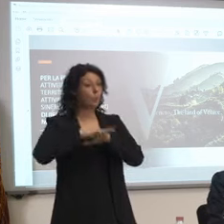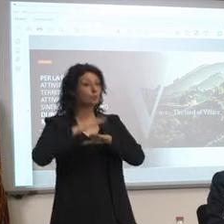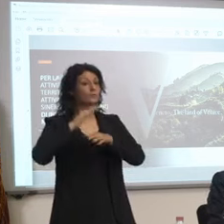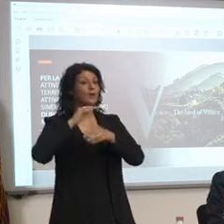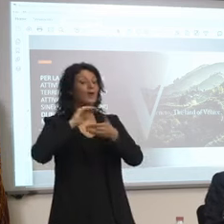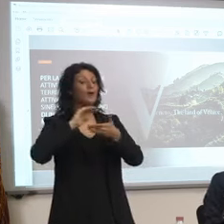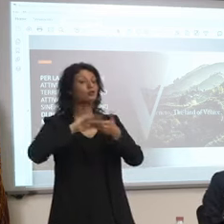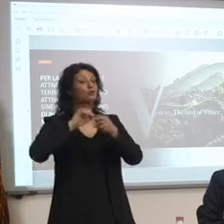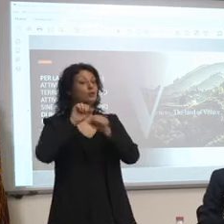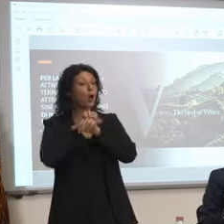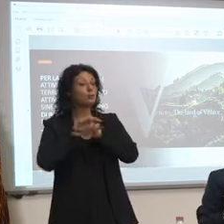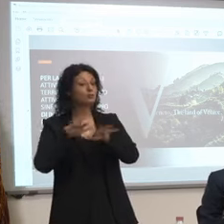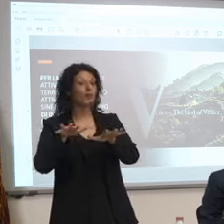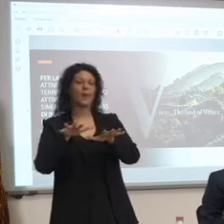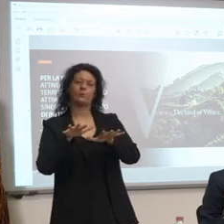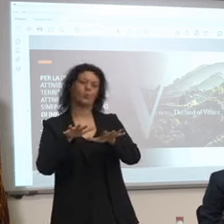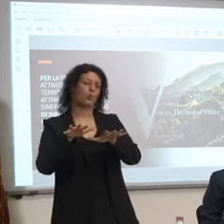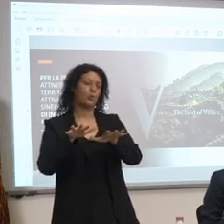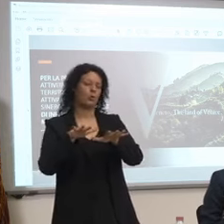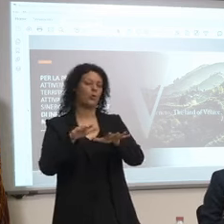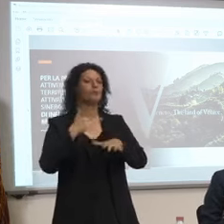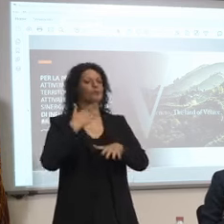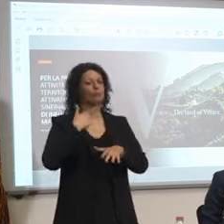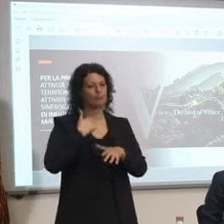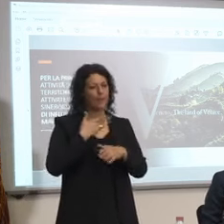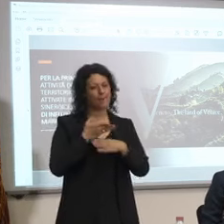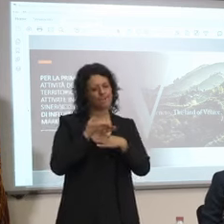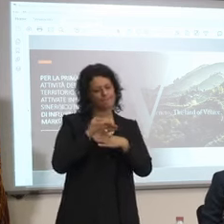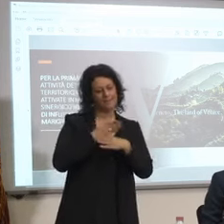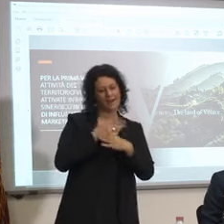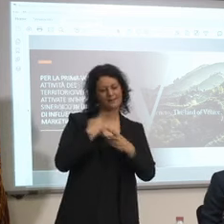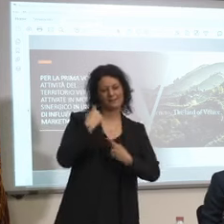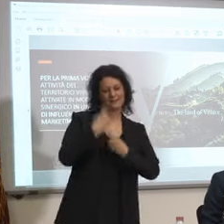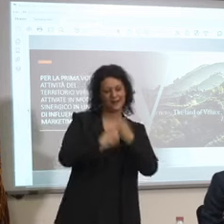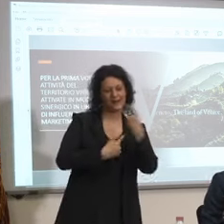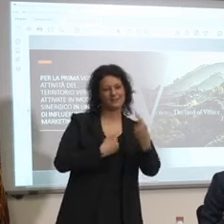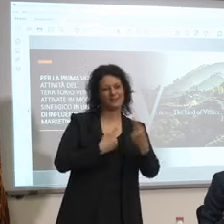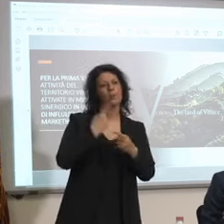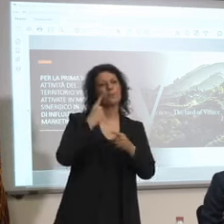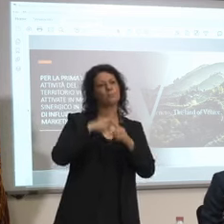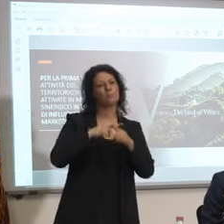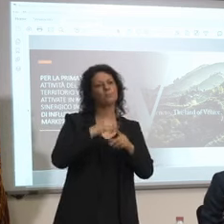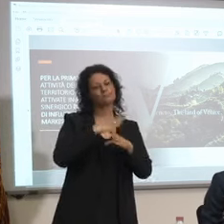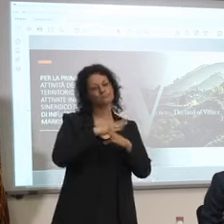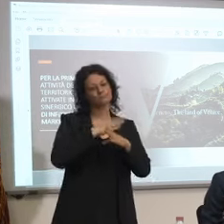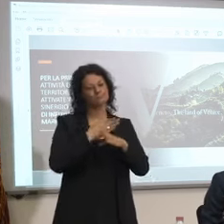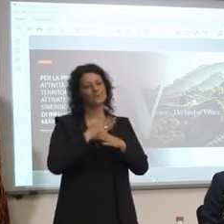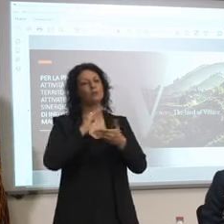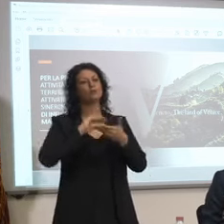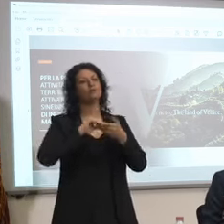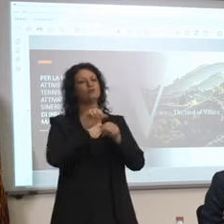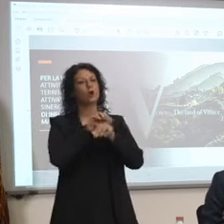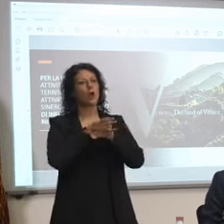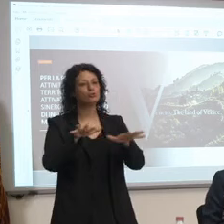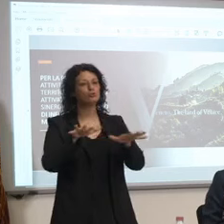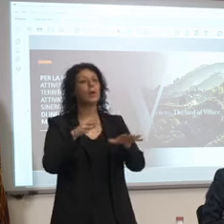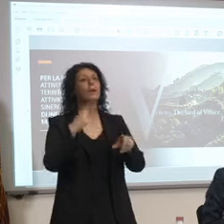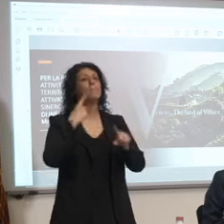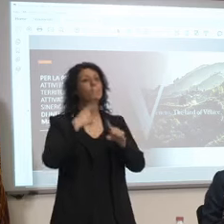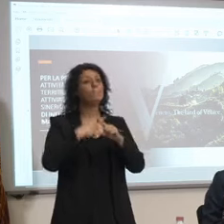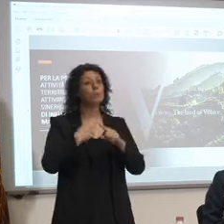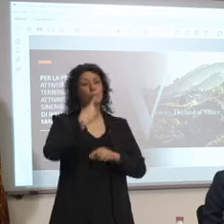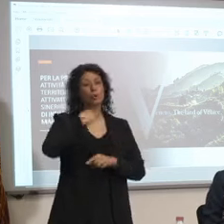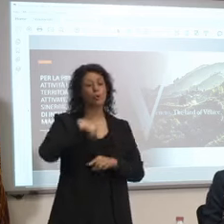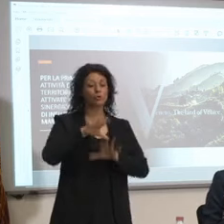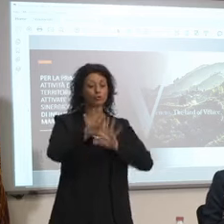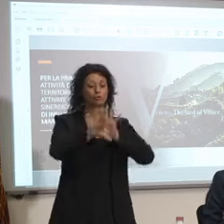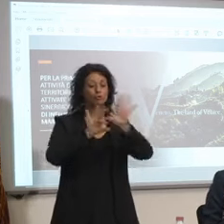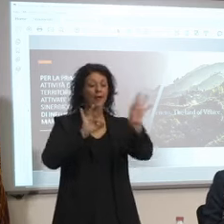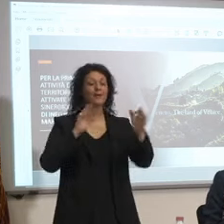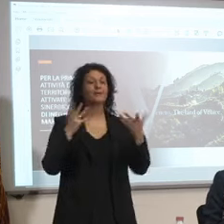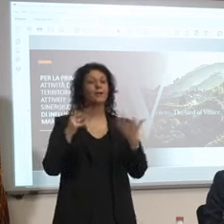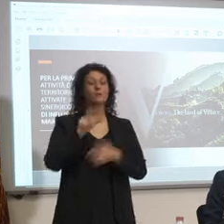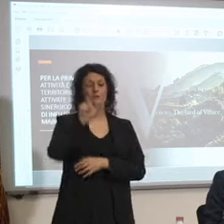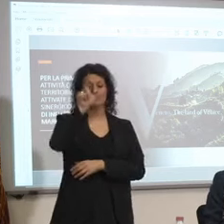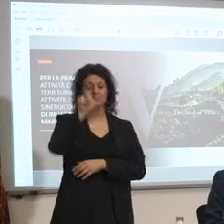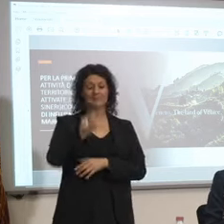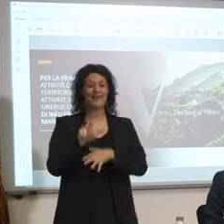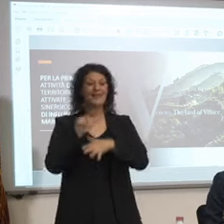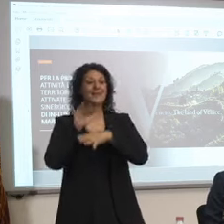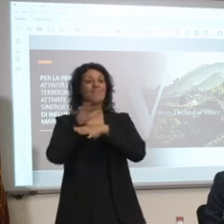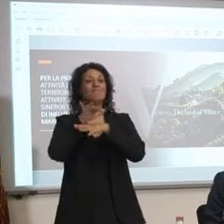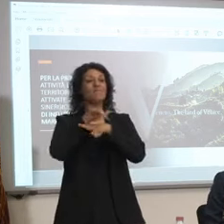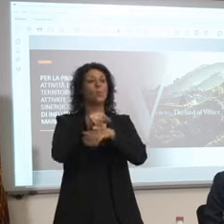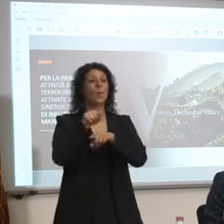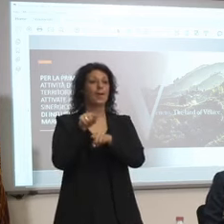social in più l'aspetto fortemente innovativo che nessuno ha fatto è la parte influencer quella non la trovate su una